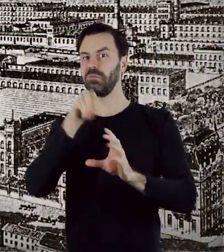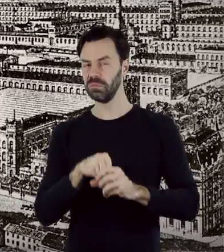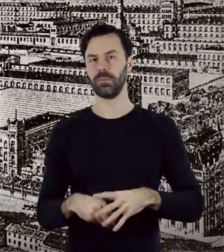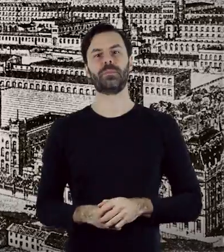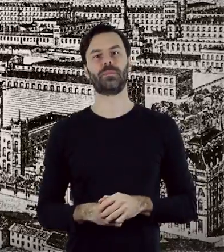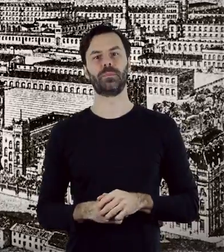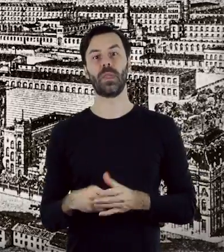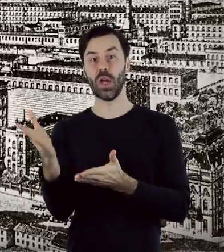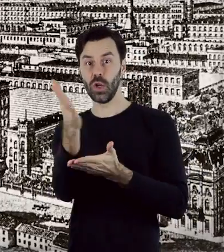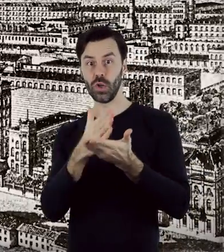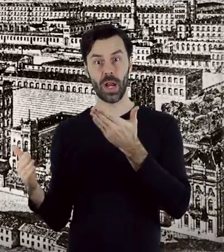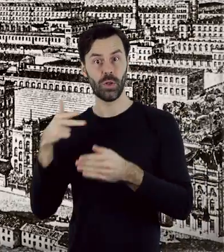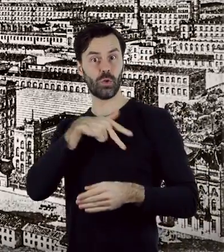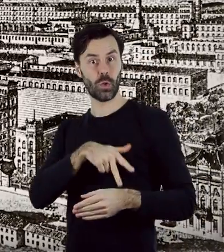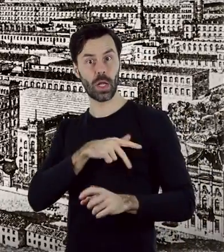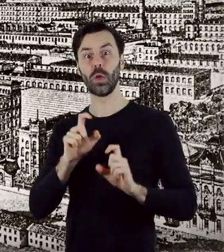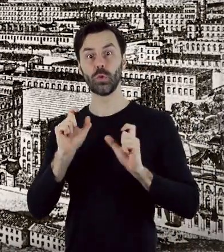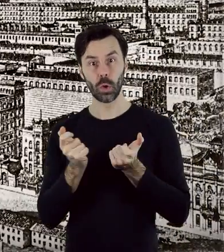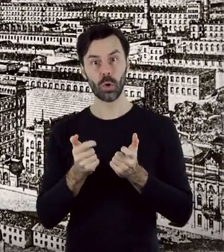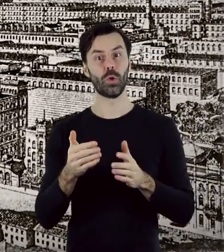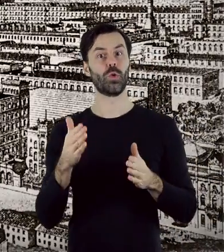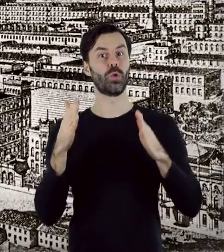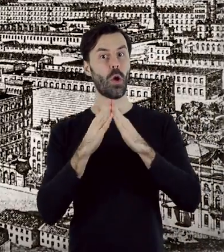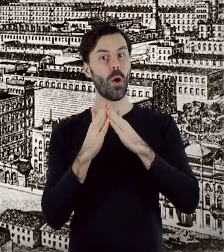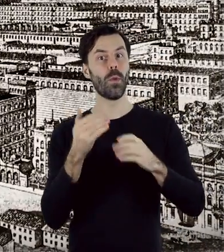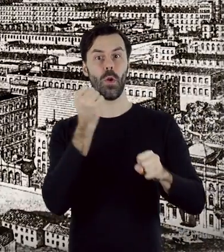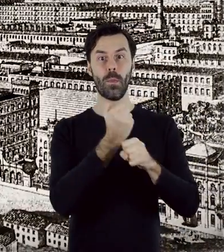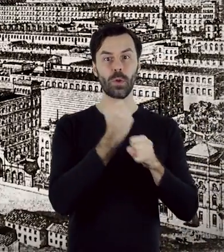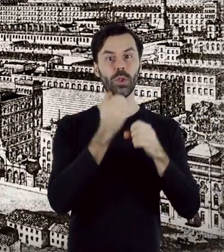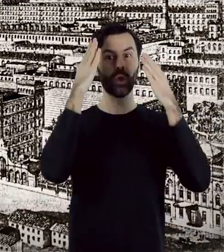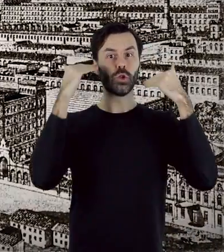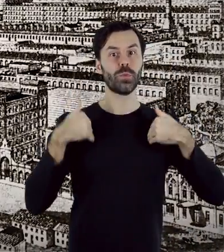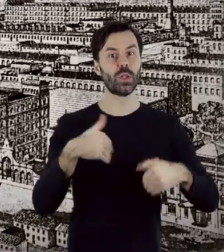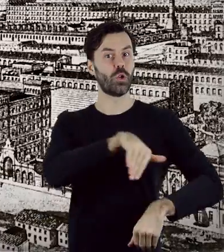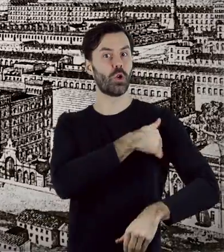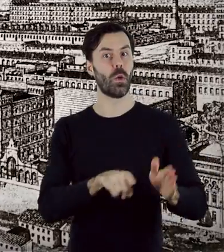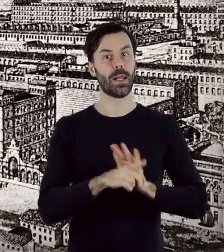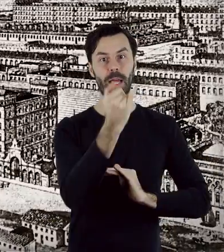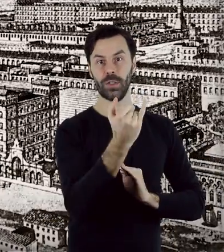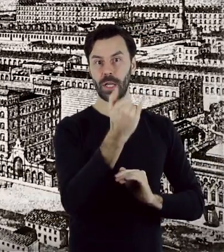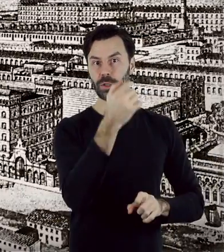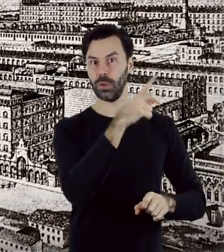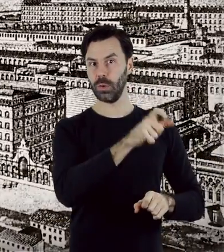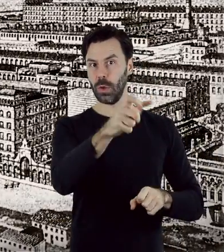Część socjalną stanowiły domy robotnicze, szpital, szkoła dla dzieci robotników i świetlica.